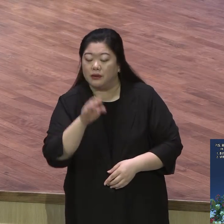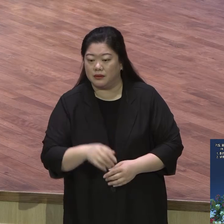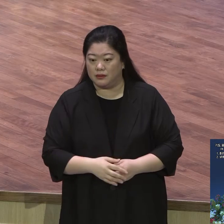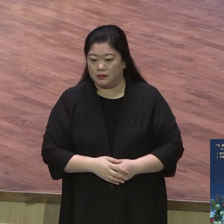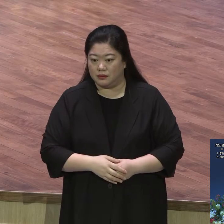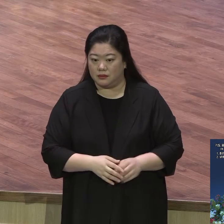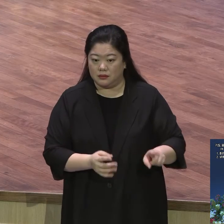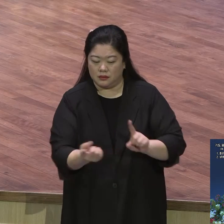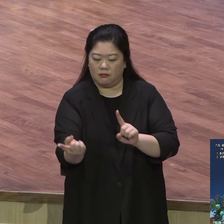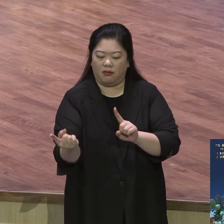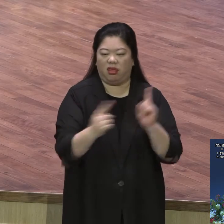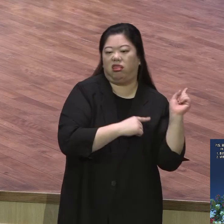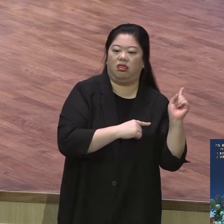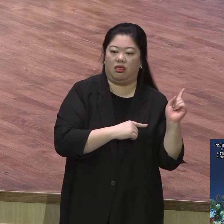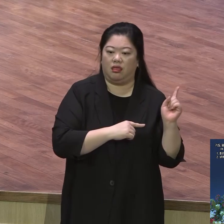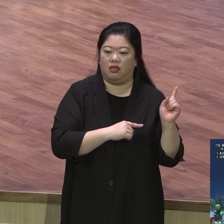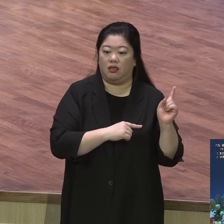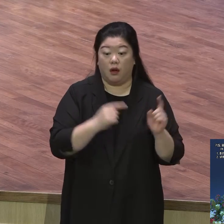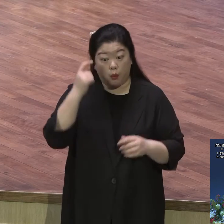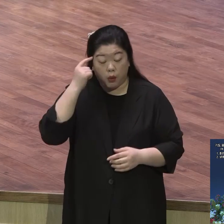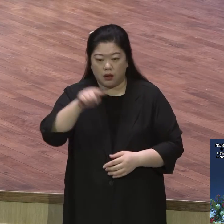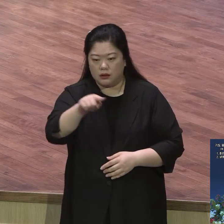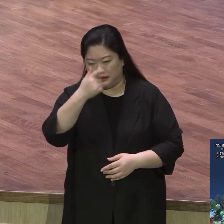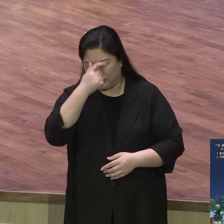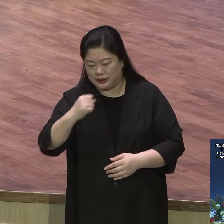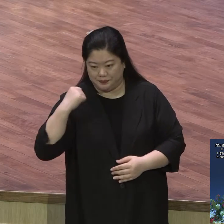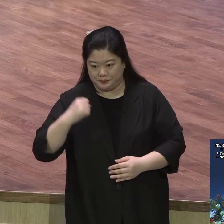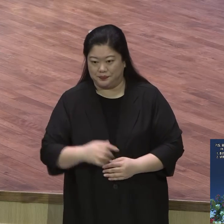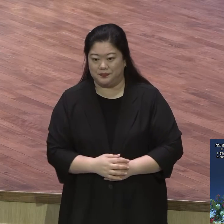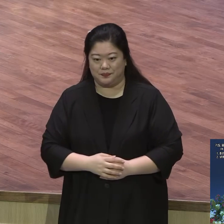그래서 우리의 삶에서 기도한 자라는 이